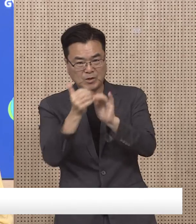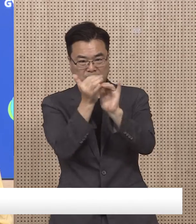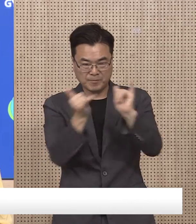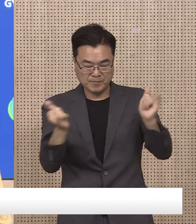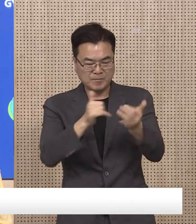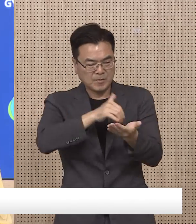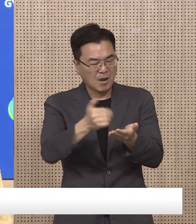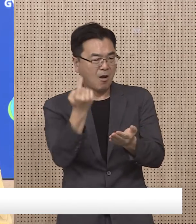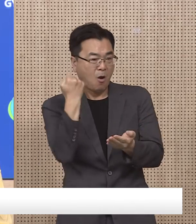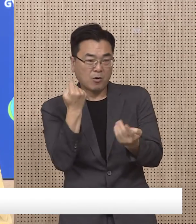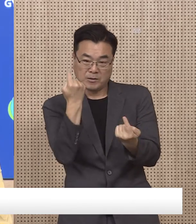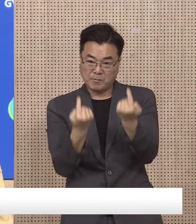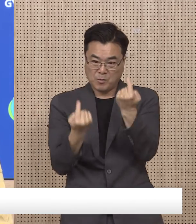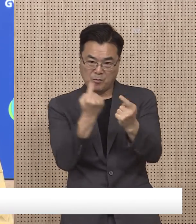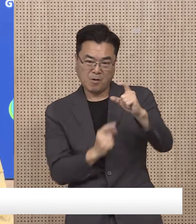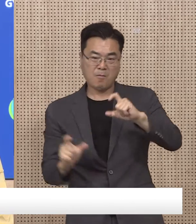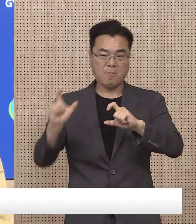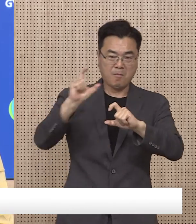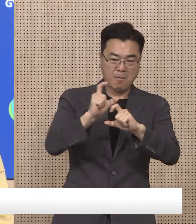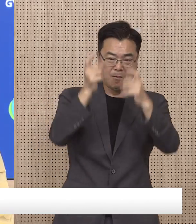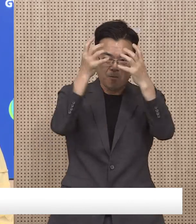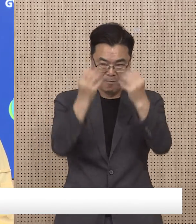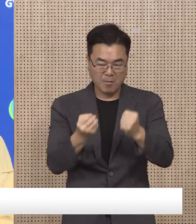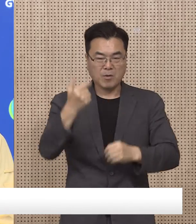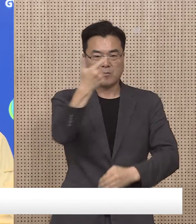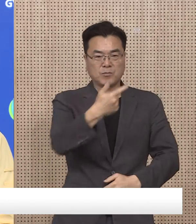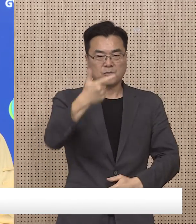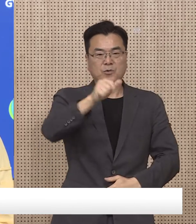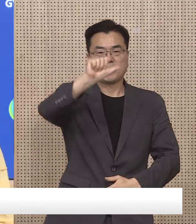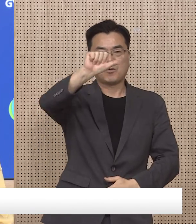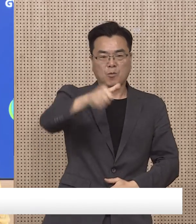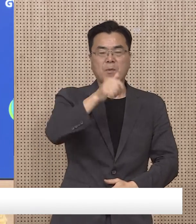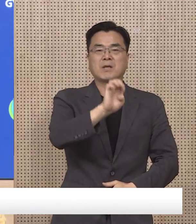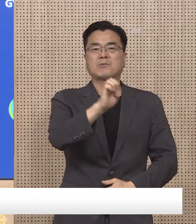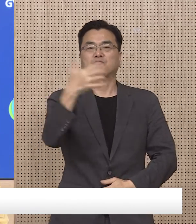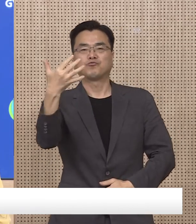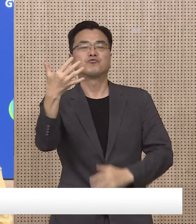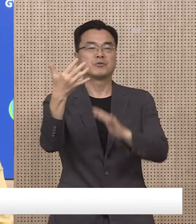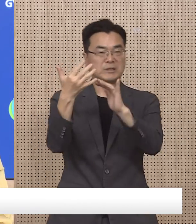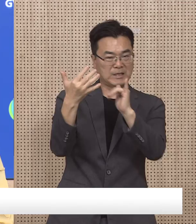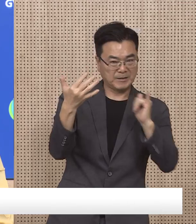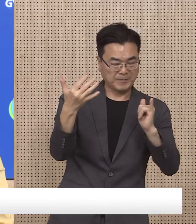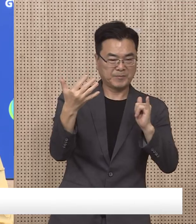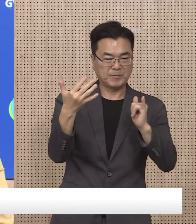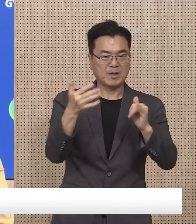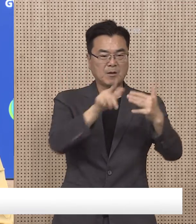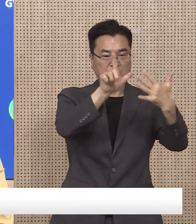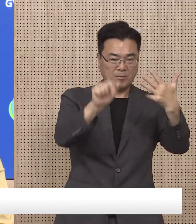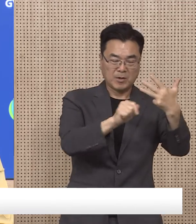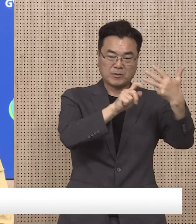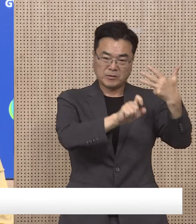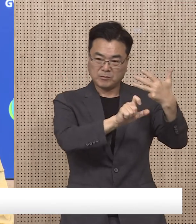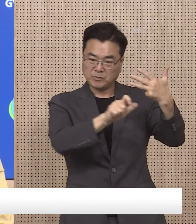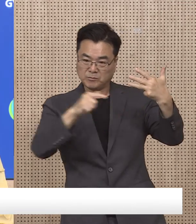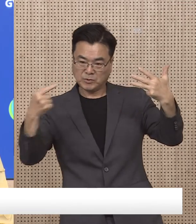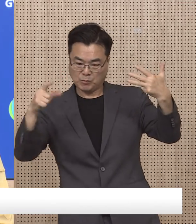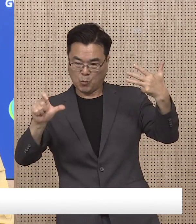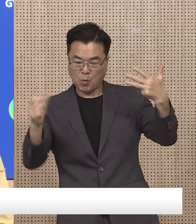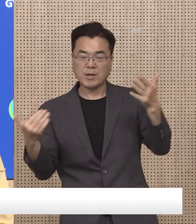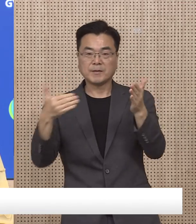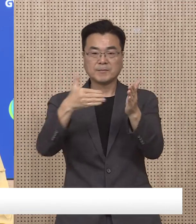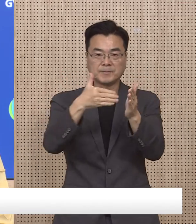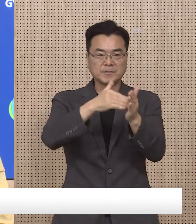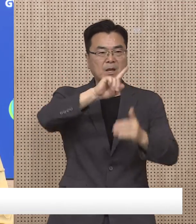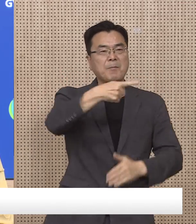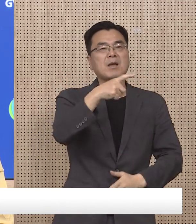전일 오전 0시 대비 4명 증가한 6,549명입니다. 8월 1일부터 15일까지 발생한 도내 사망자는